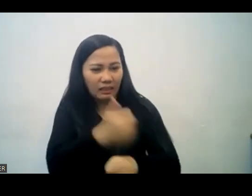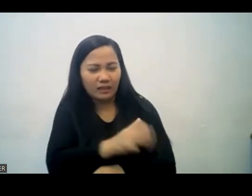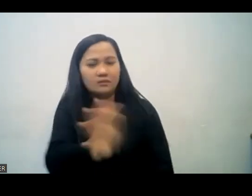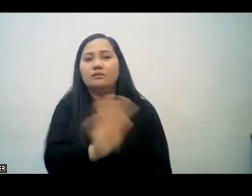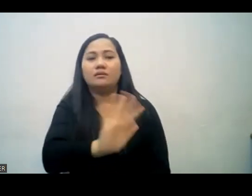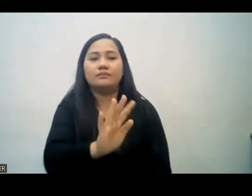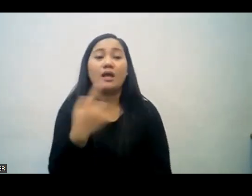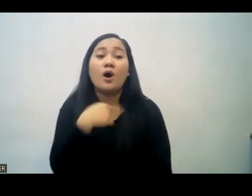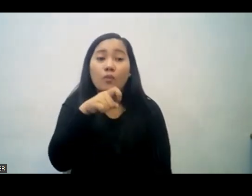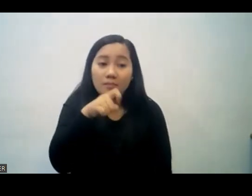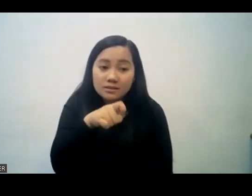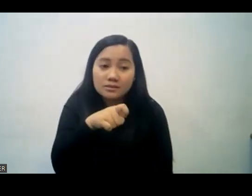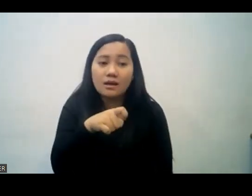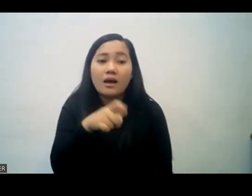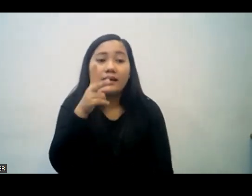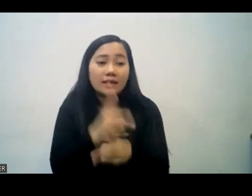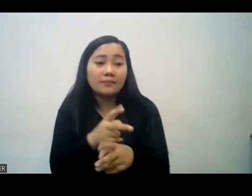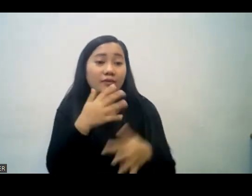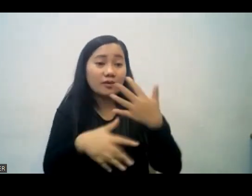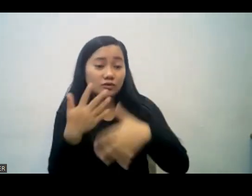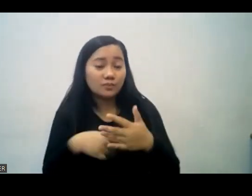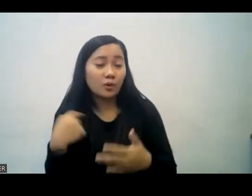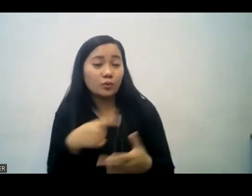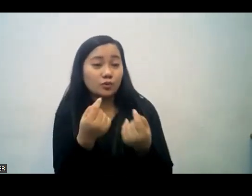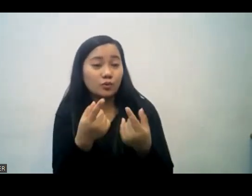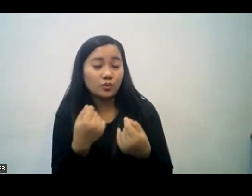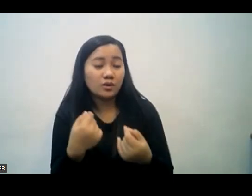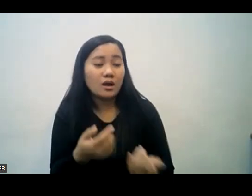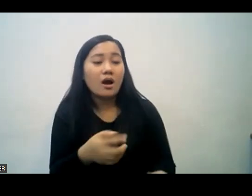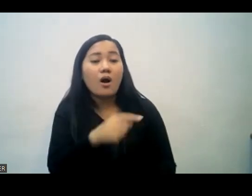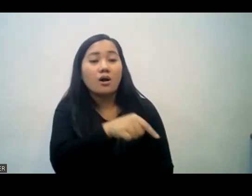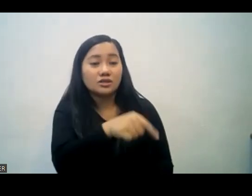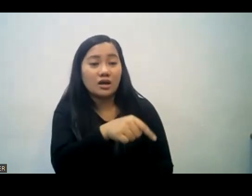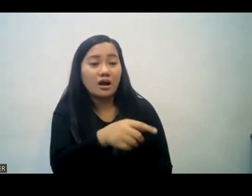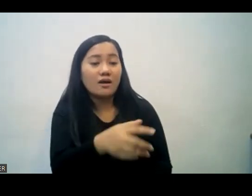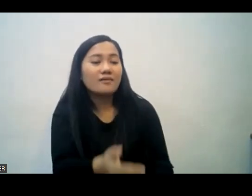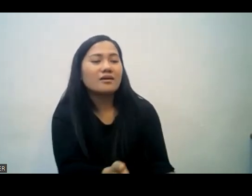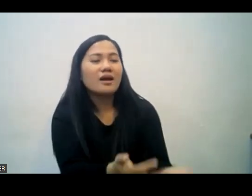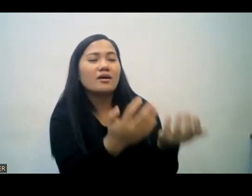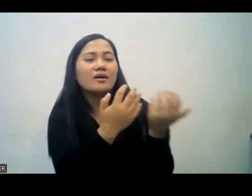kaya para mapanatili yung fellowship kinakailangan po nating pasanin yung bawat pasanin ng bawat isa